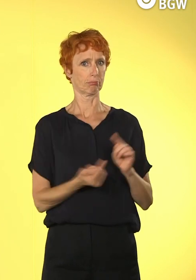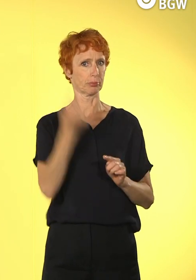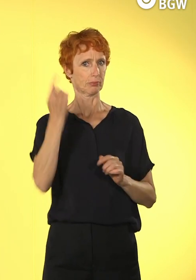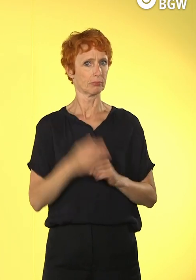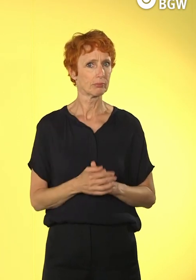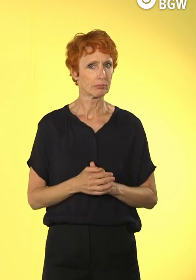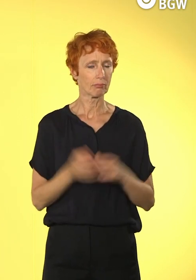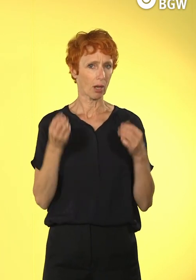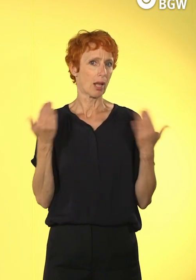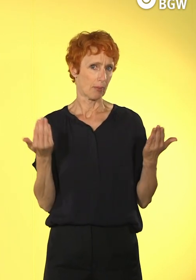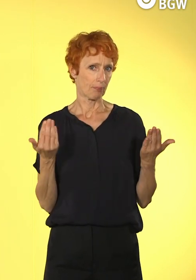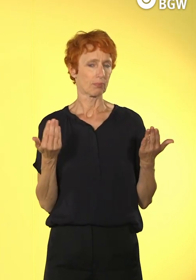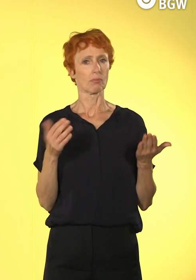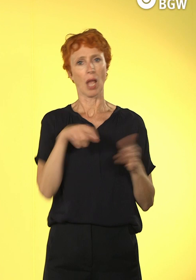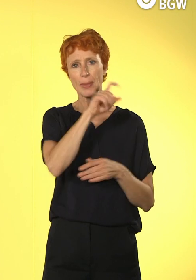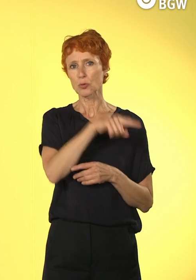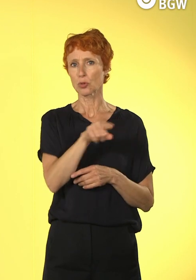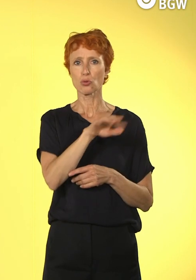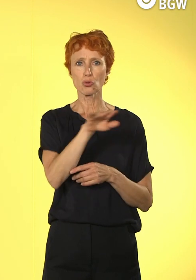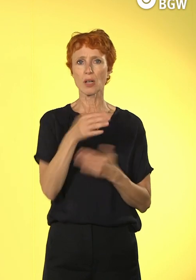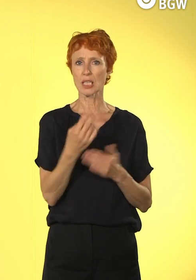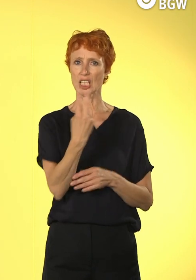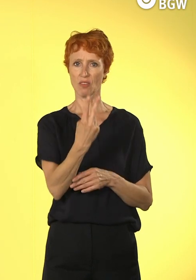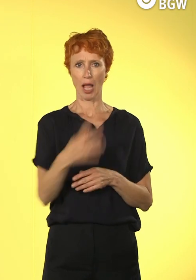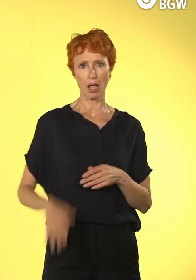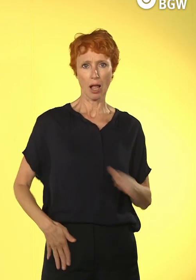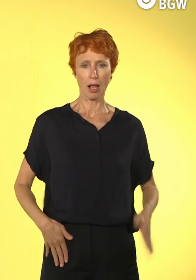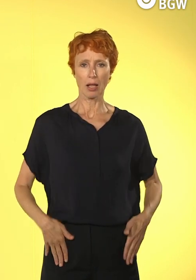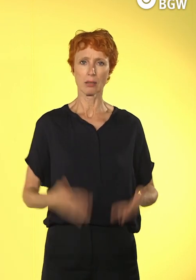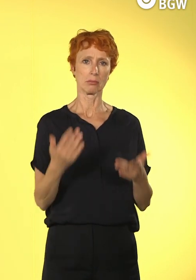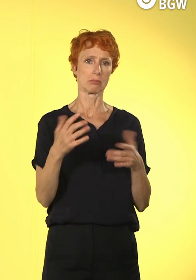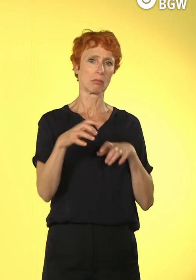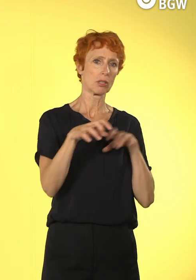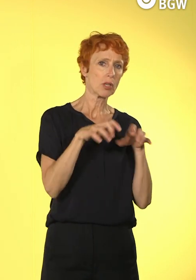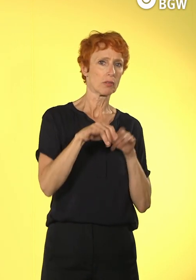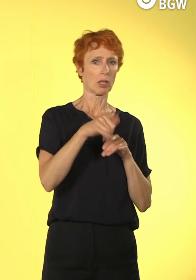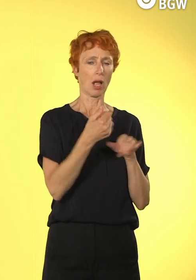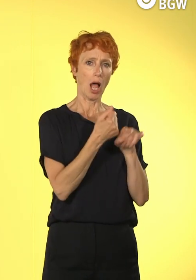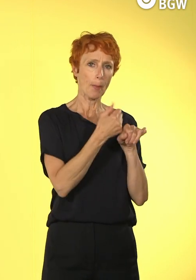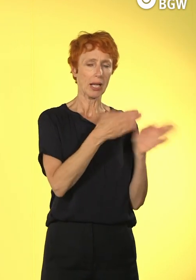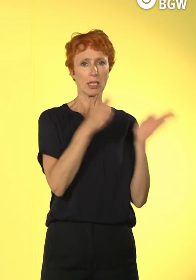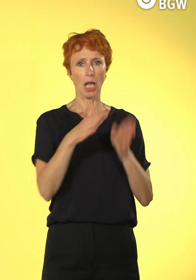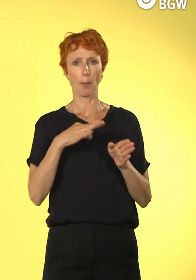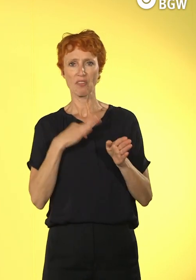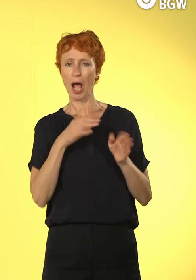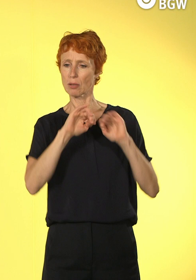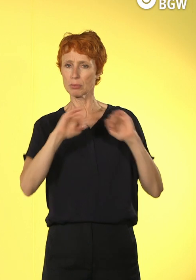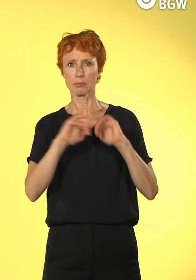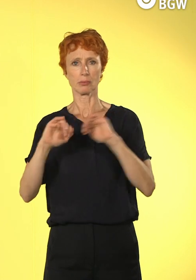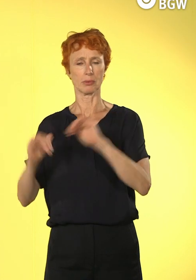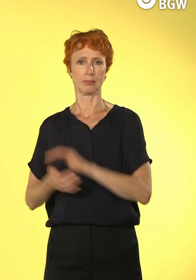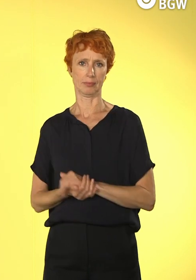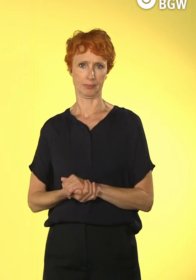Ja klar, manchmal hat man ein Geschäftshandy und noch ein privates oder sogar noch ein drittes. Gründe können ganz unterschiedlich sein. Fakt ist,